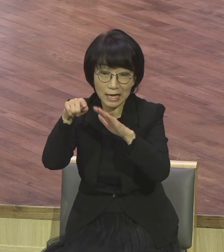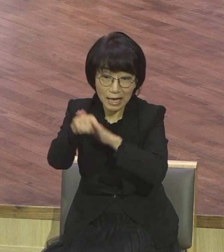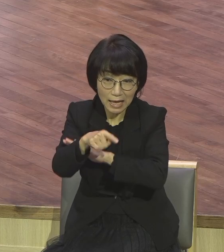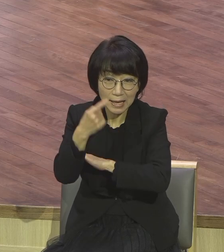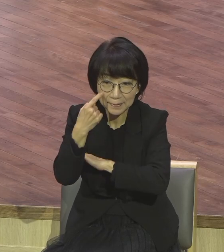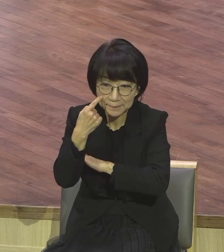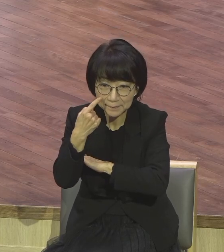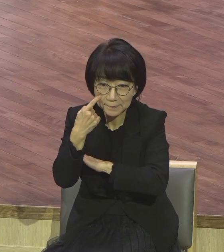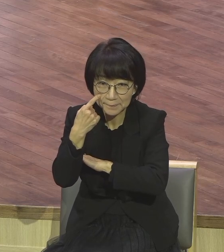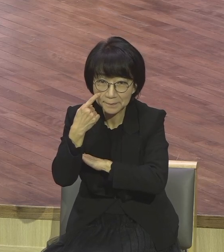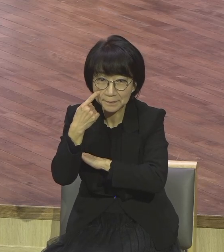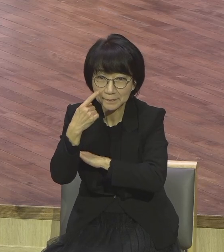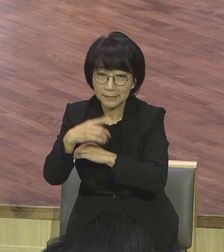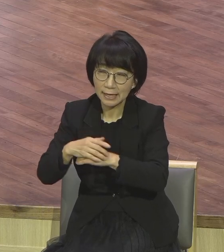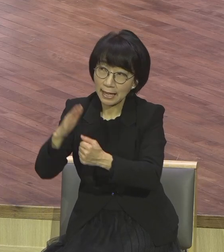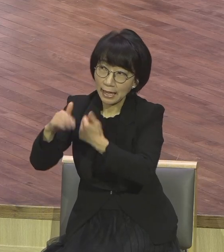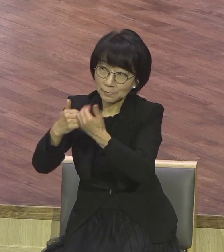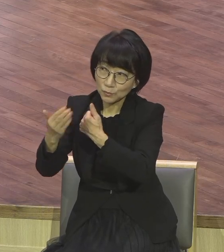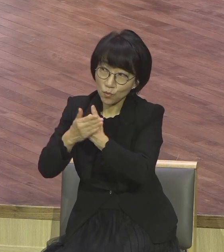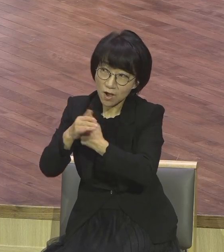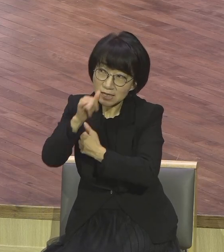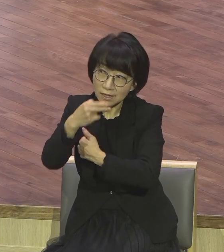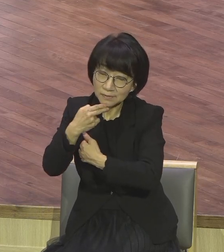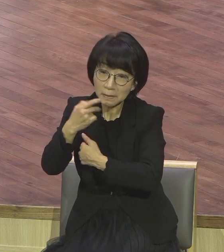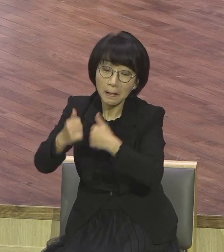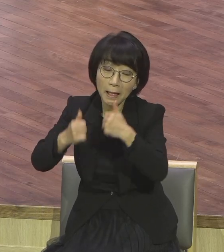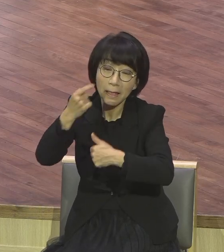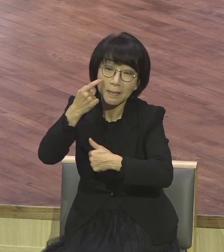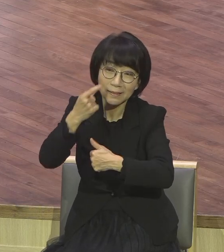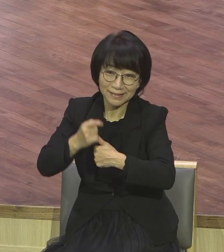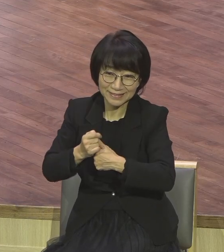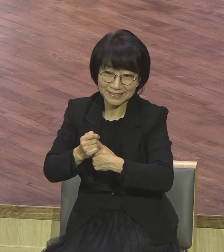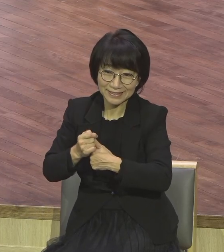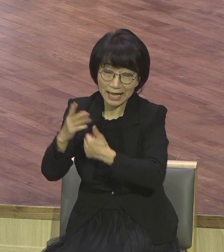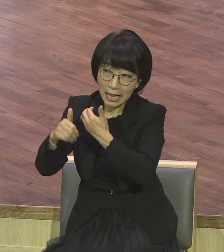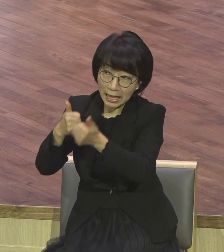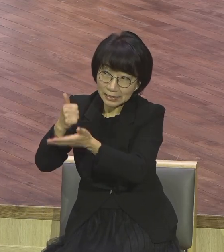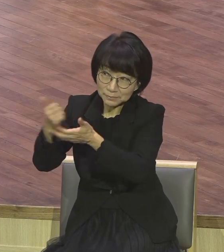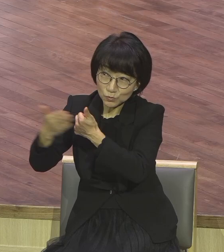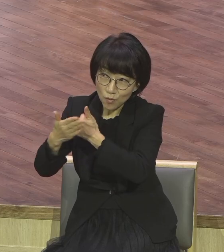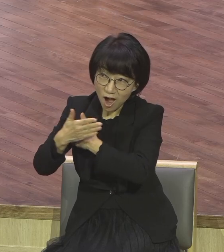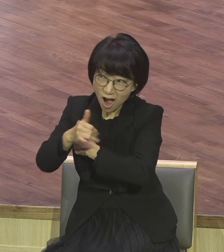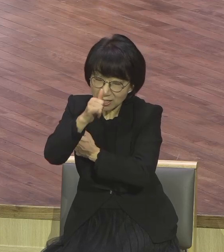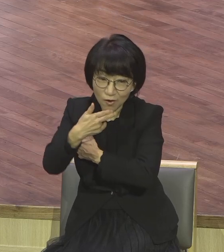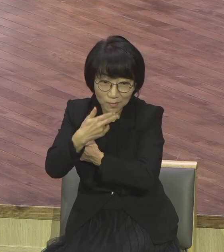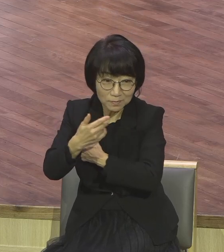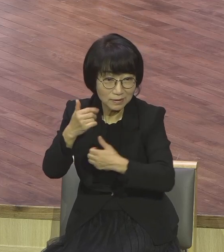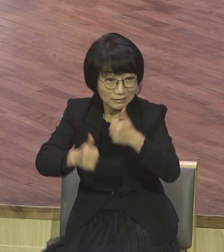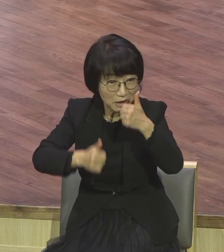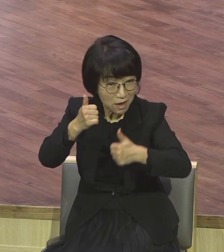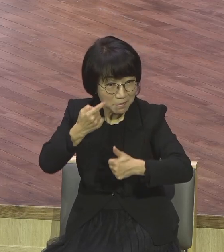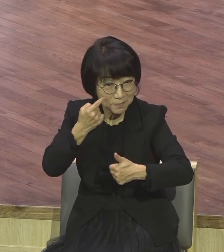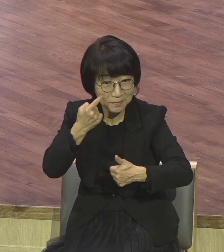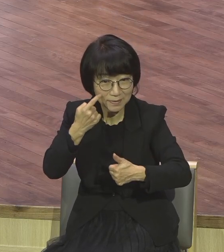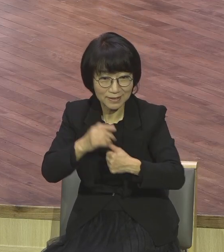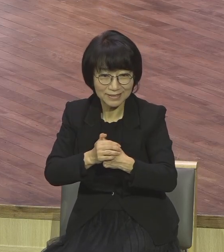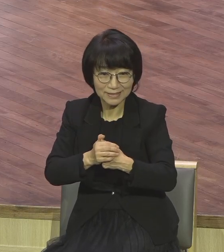하나님 시험해 보세요 성경이 낸는데 있나 없나 한번 시험해 보라니까요 가보면 하나님이 다 작업 다 하신다니까